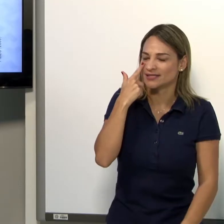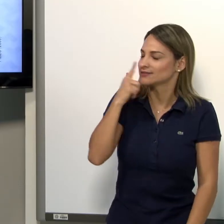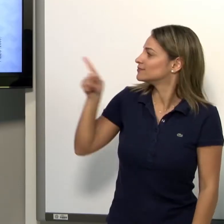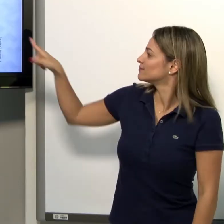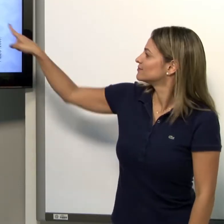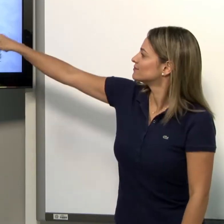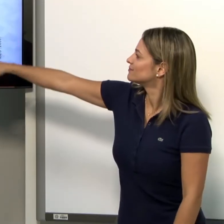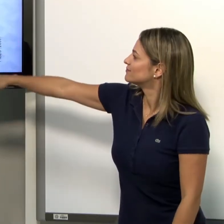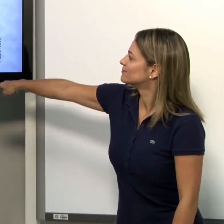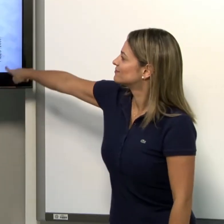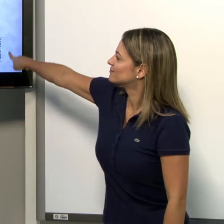Observe essa imagem.